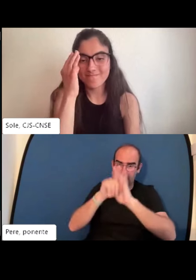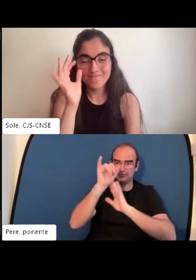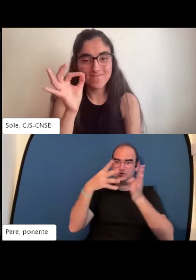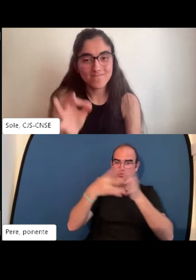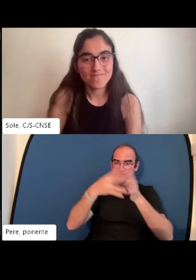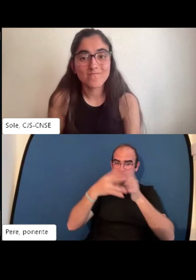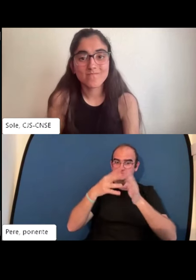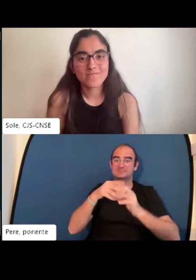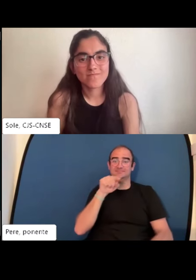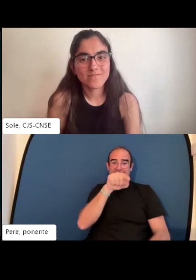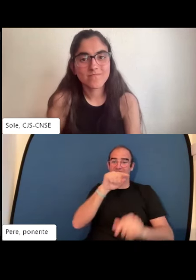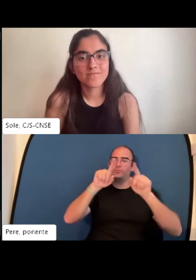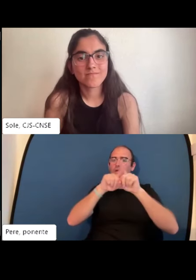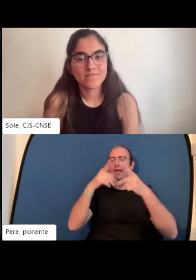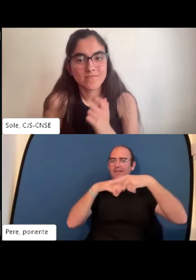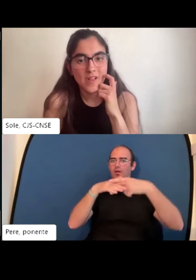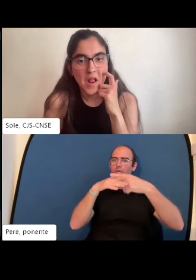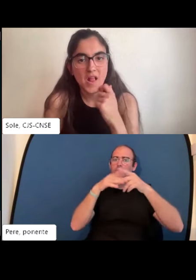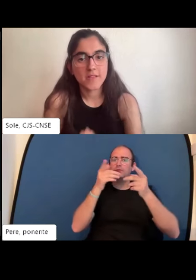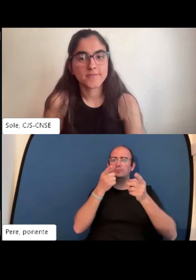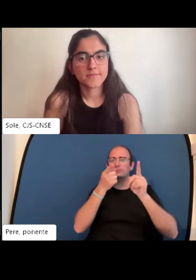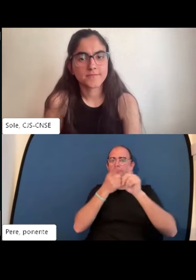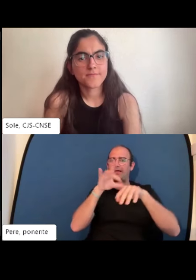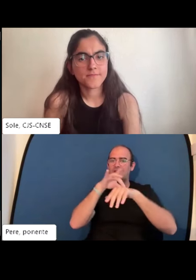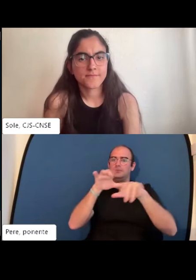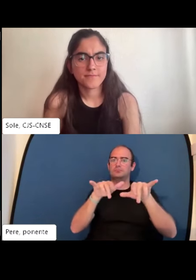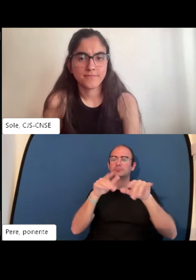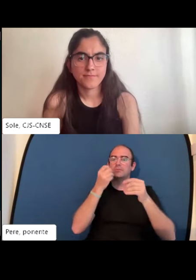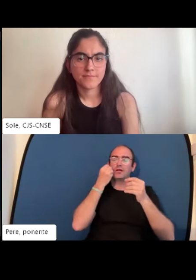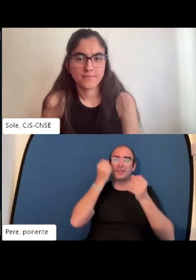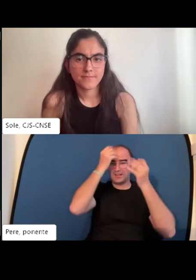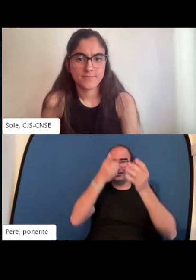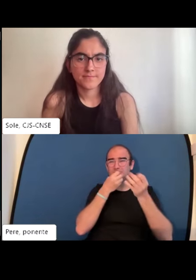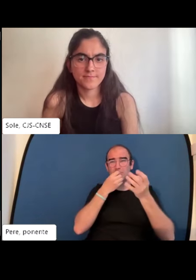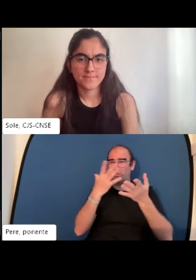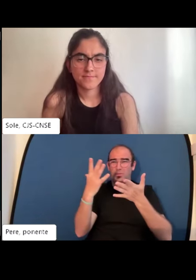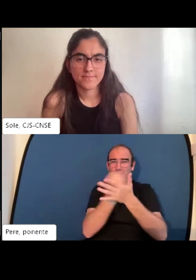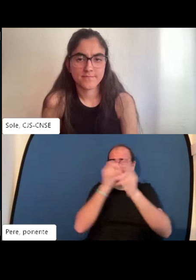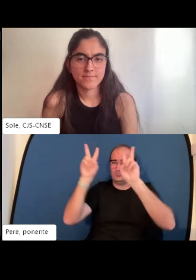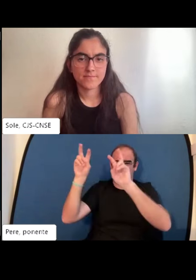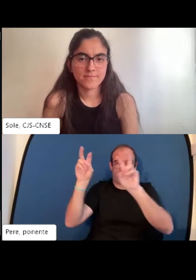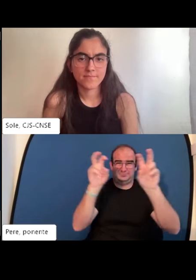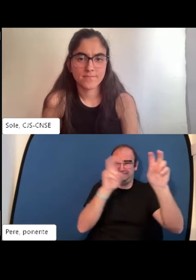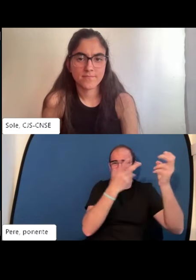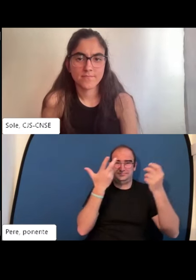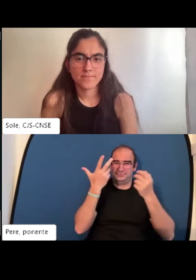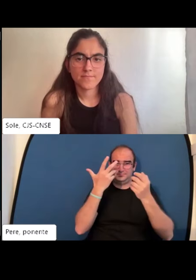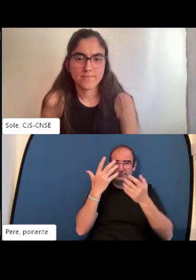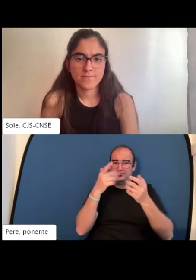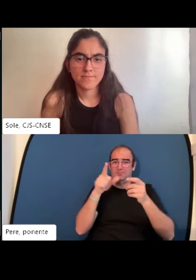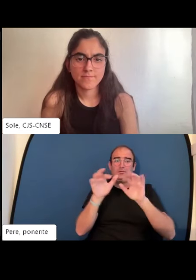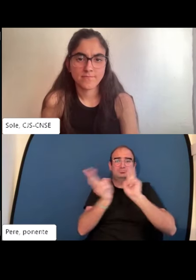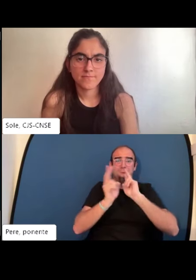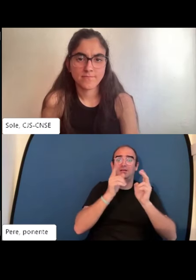estructura de nuestras cartas para nosotras para las personas sordas es un buen aliado